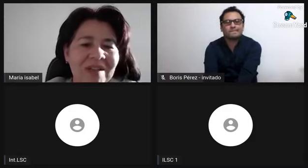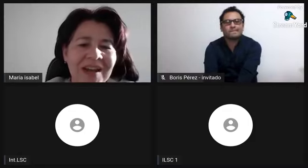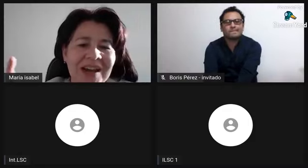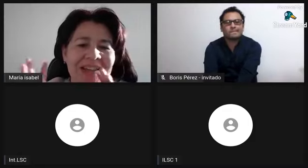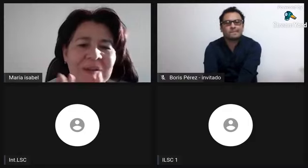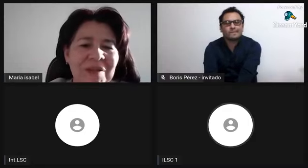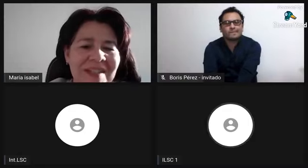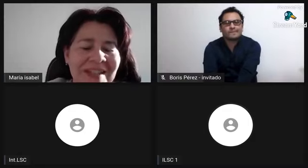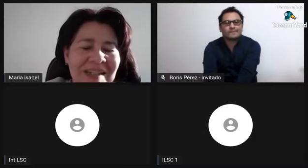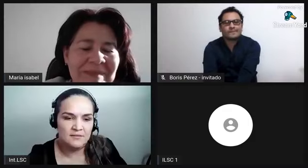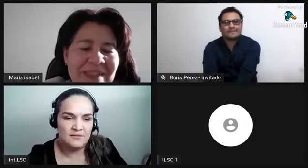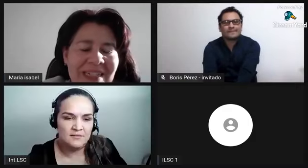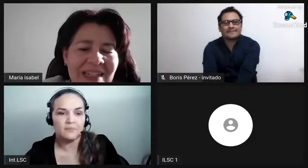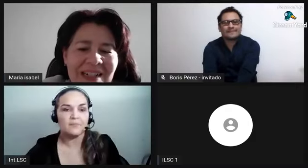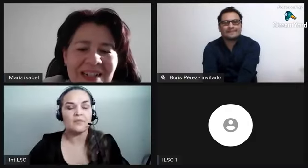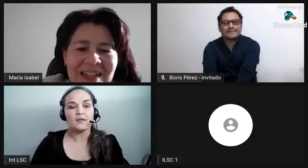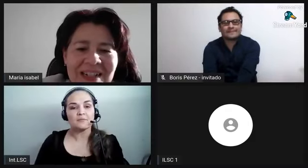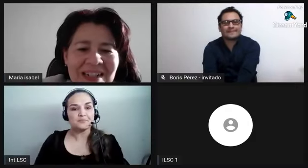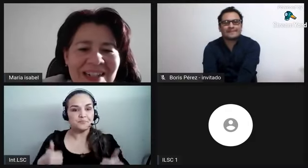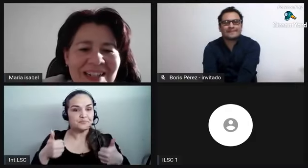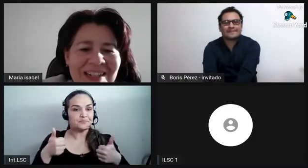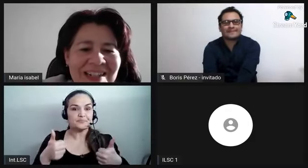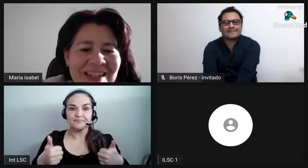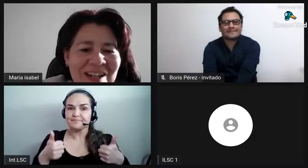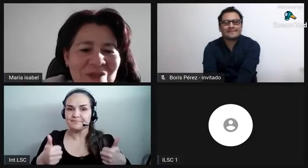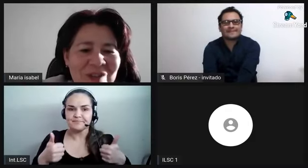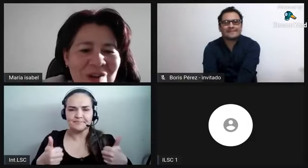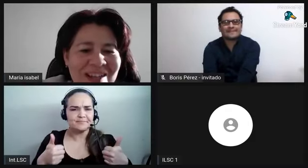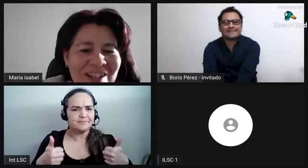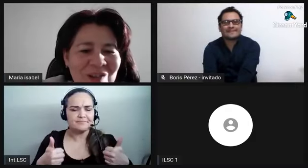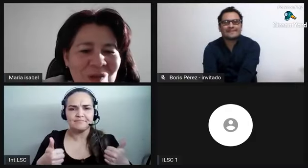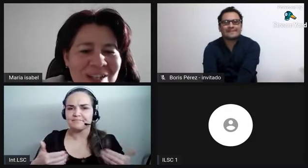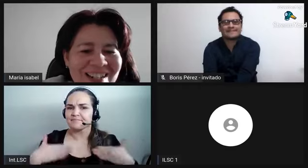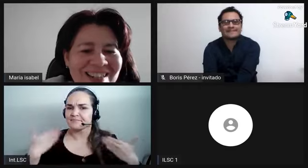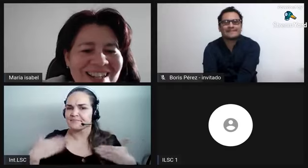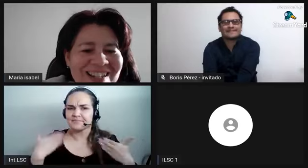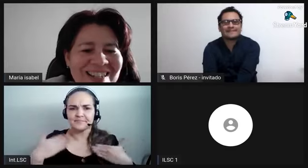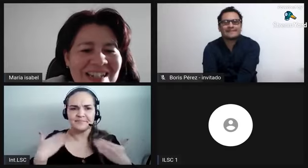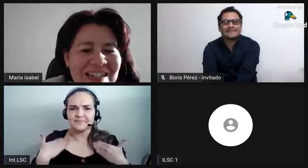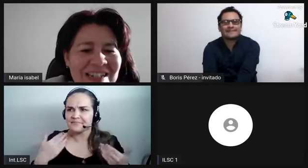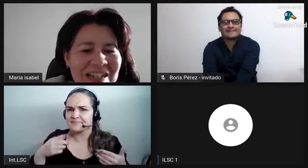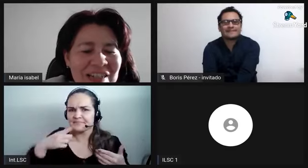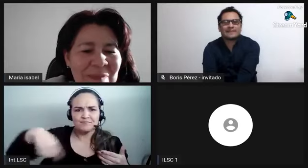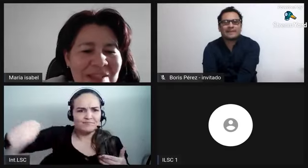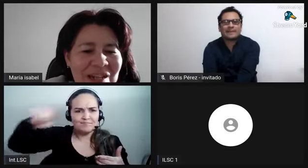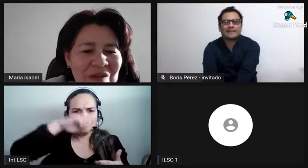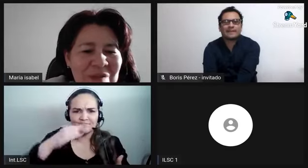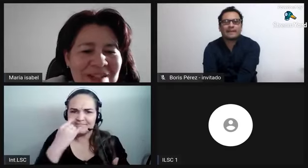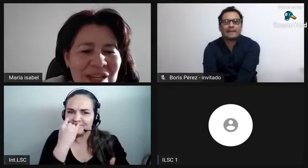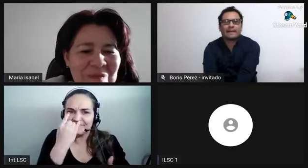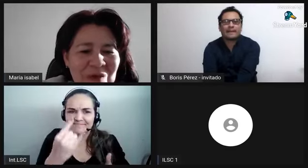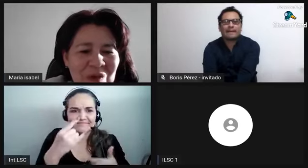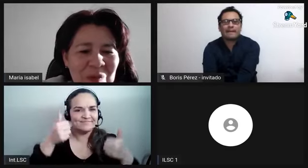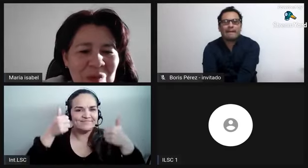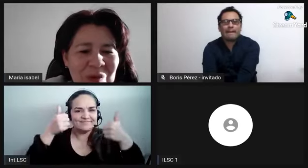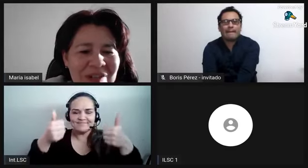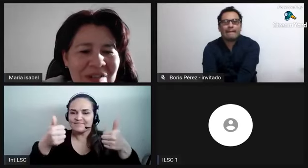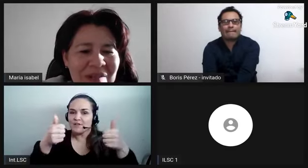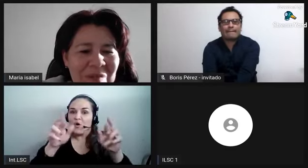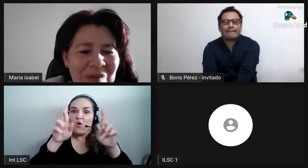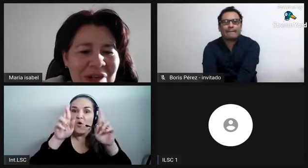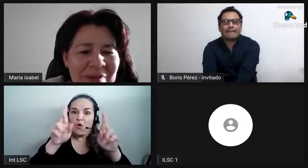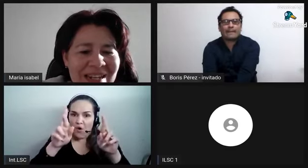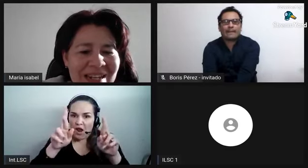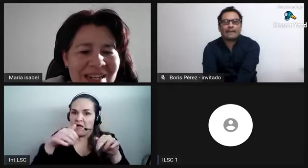pues muy bien, nos encanta pues que les haya gustado la tertulia, que tengan interés en el tema, ya conversaremos con